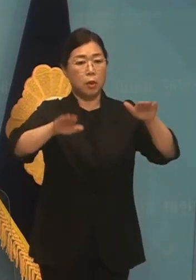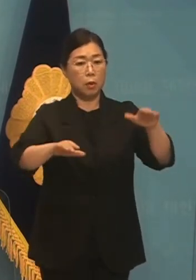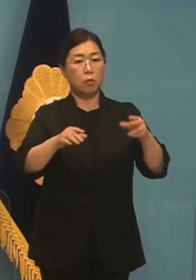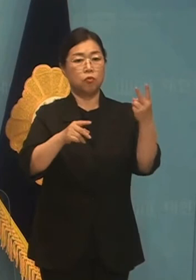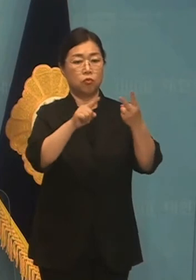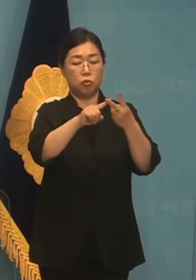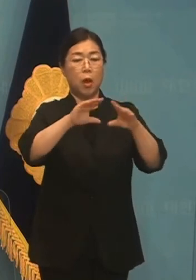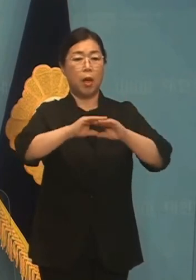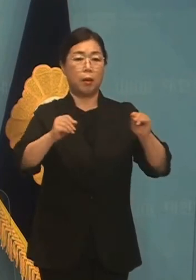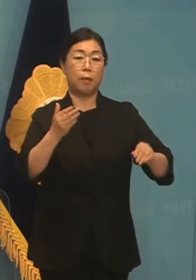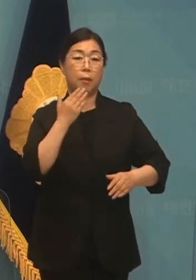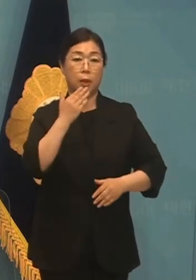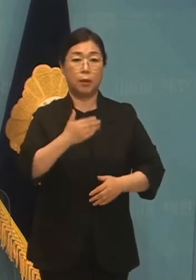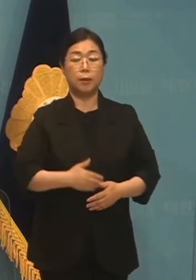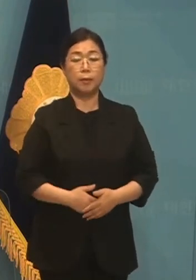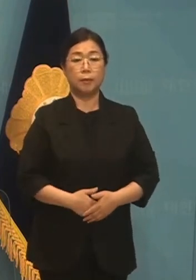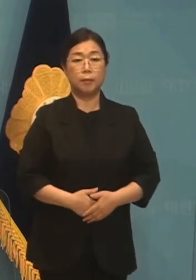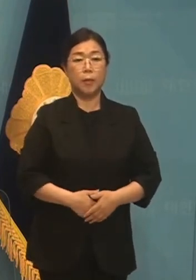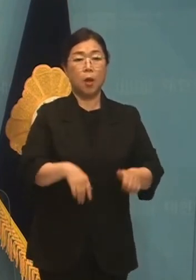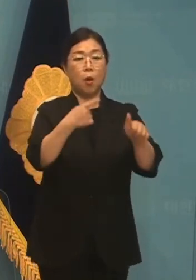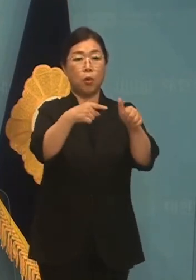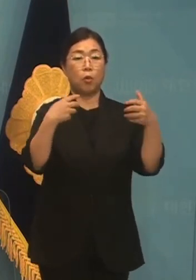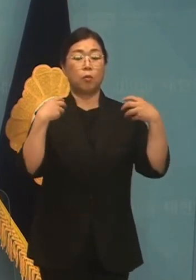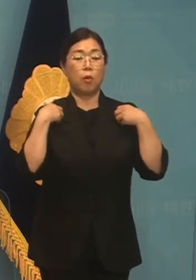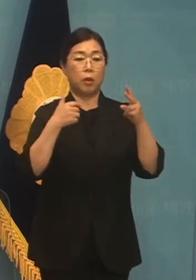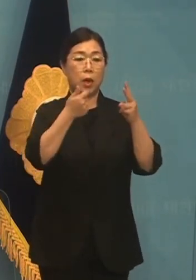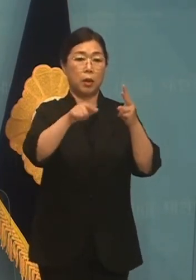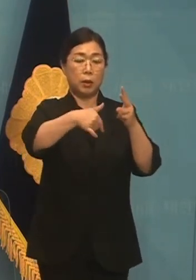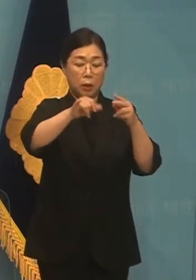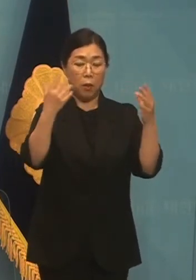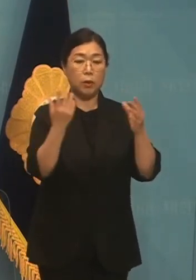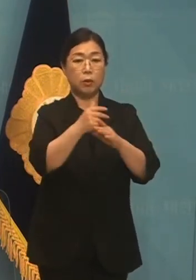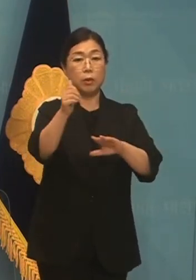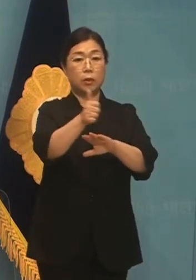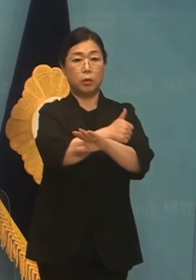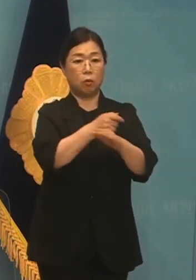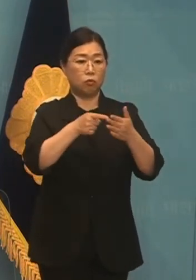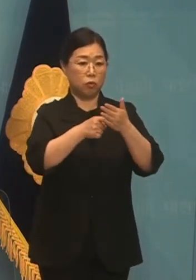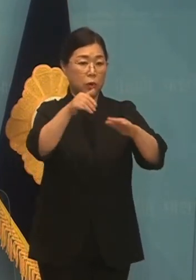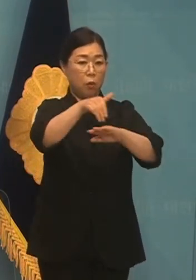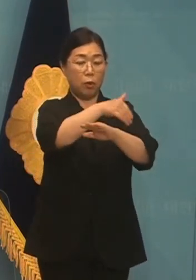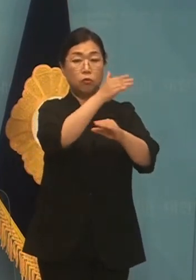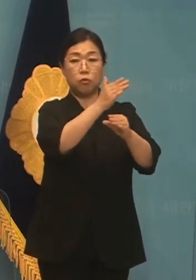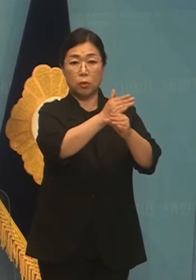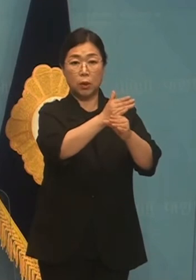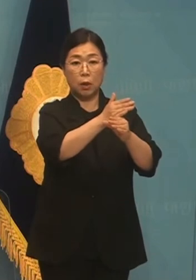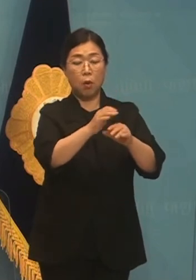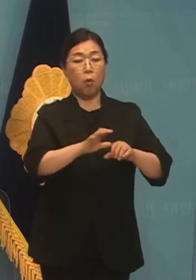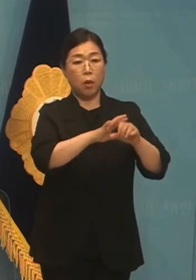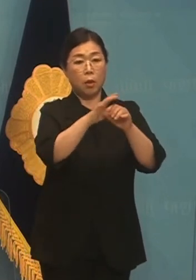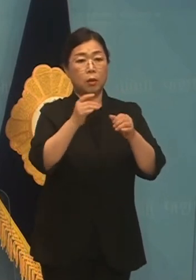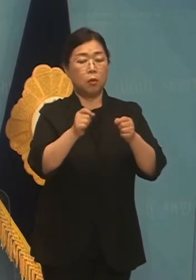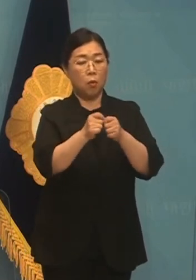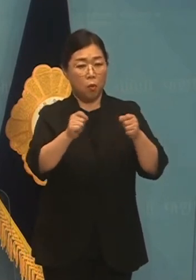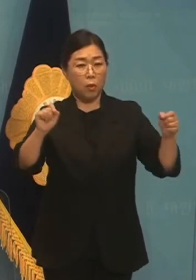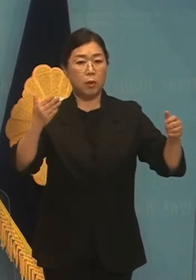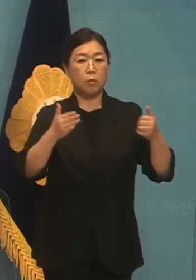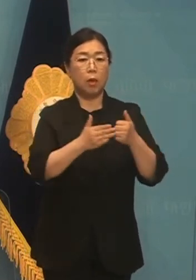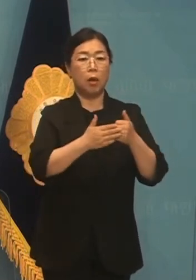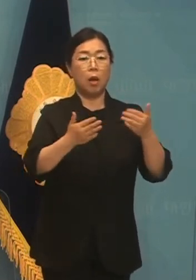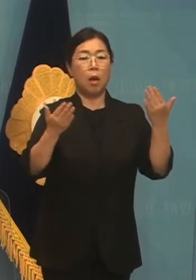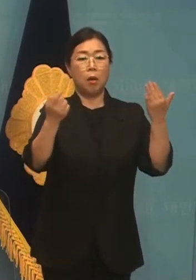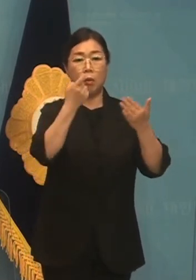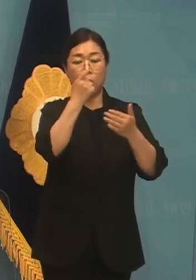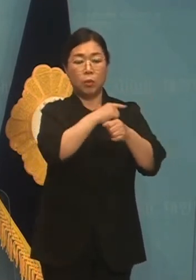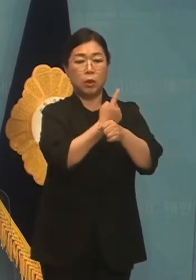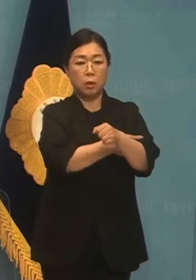둘 다 잡을 수 있습니다. 교육부가 2학기 전면 등교를 추진 중에 있습니다. 코로나19 장기화로 학습